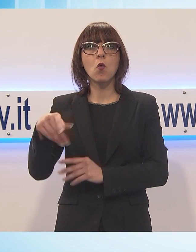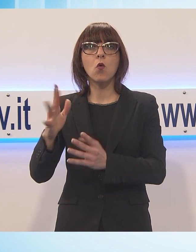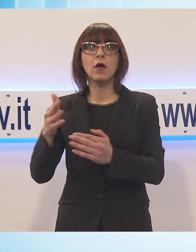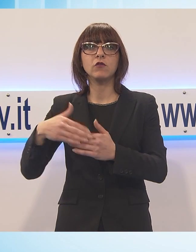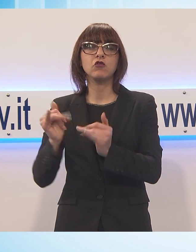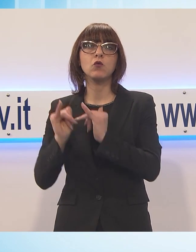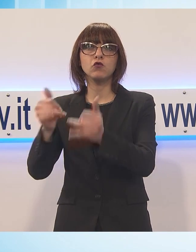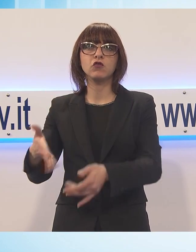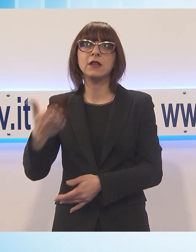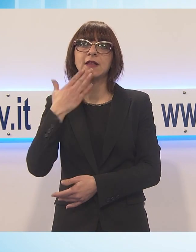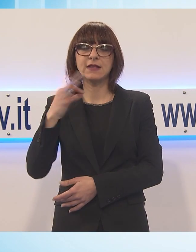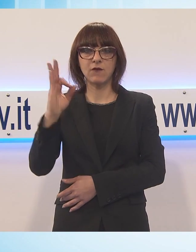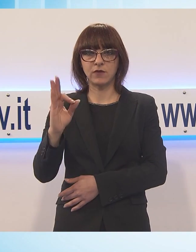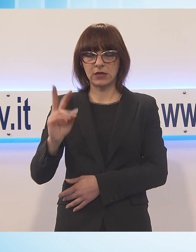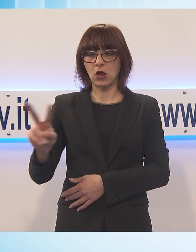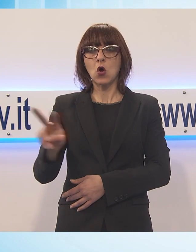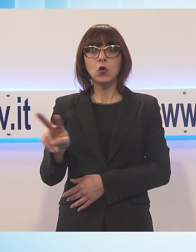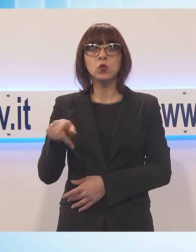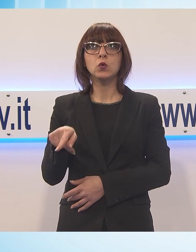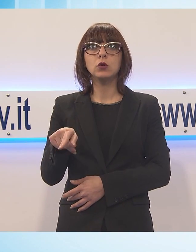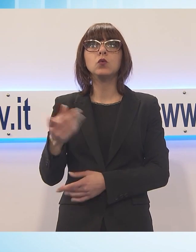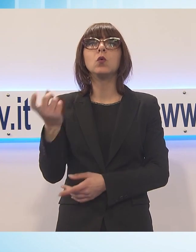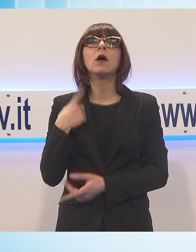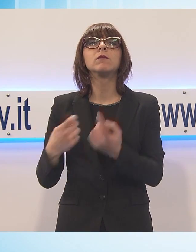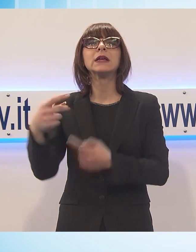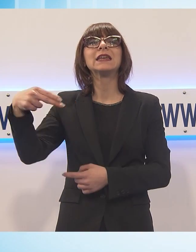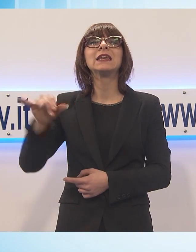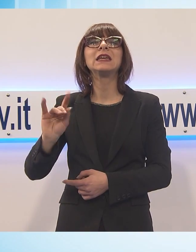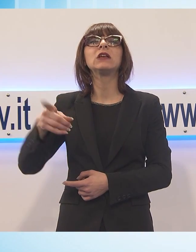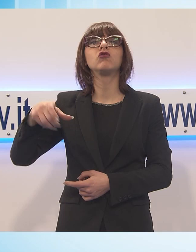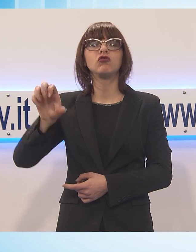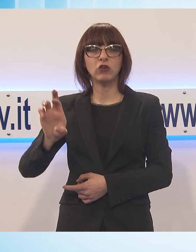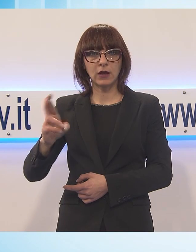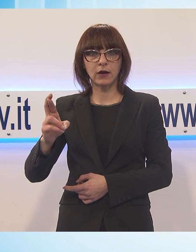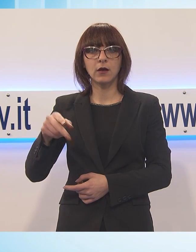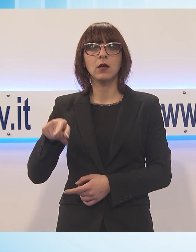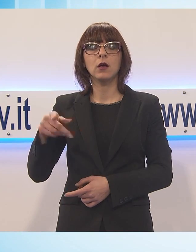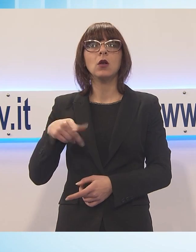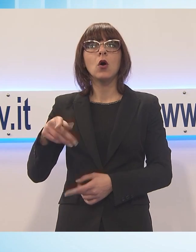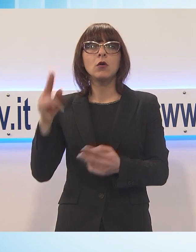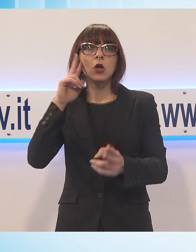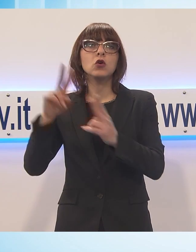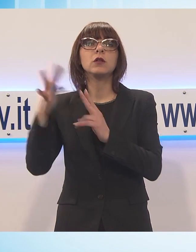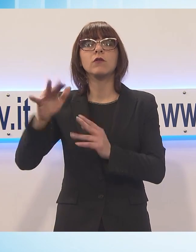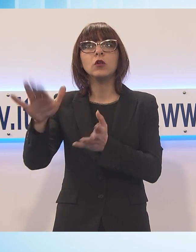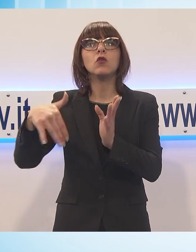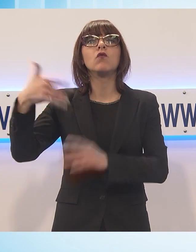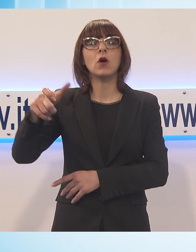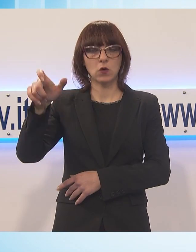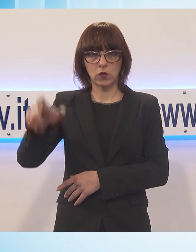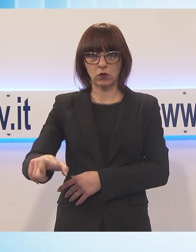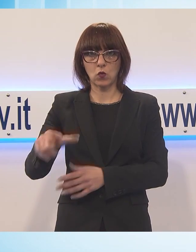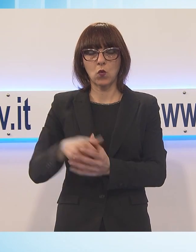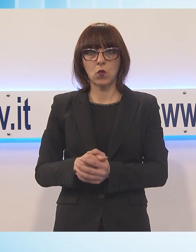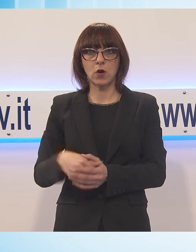Frediano. I protagonisti, entrambi nigeriani richiedenti asilo, si sono incontrati fuori dalla questura dove la donna si era recata per ritirare il permesso di soggiorno.